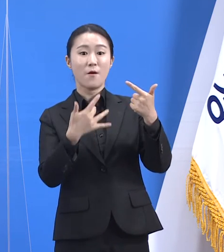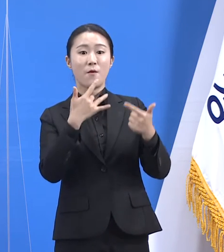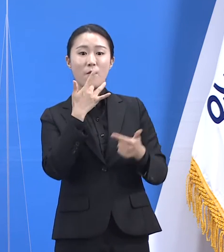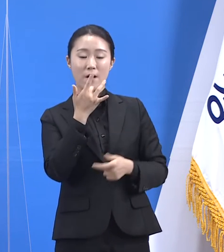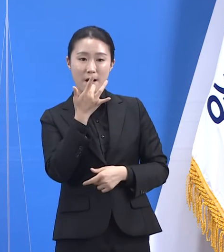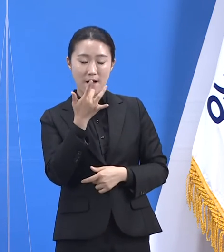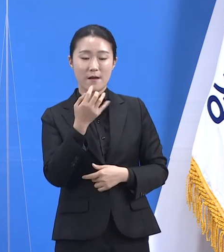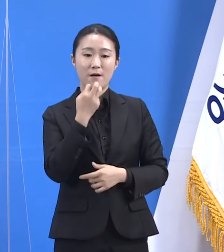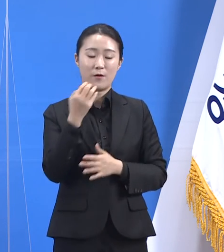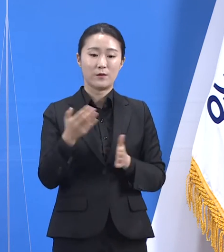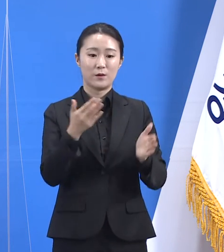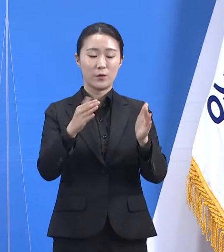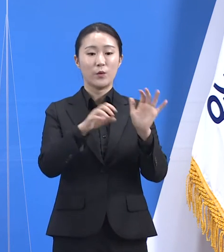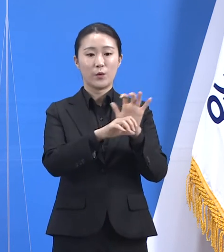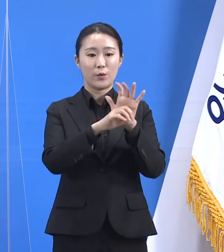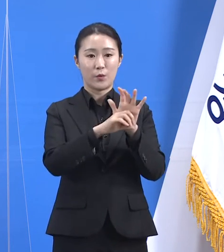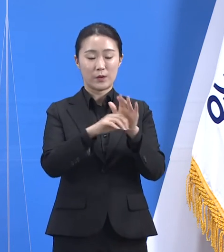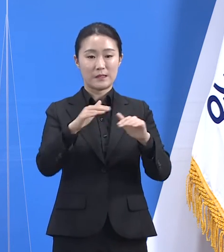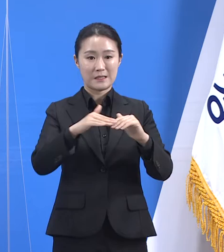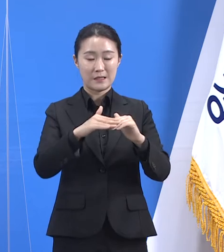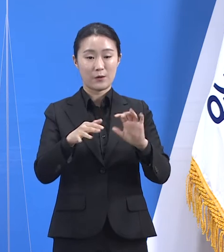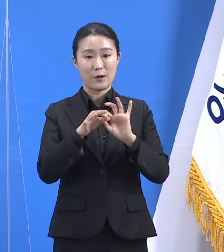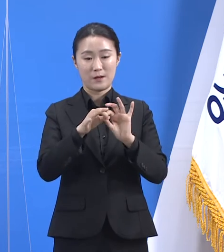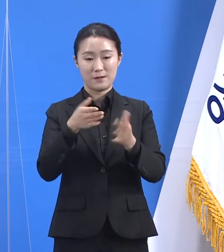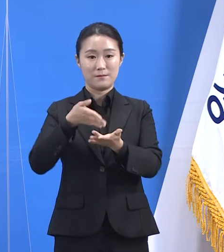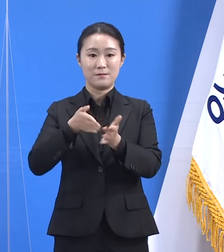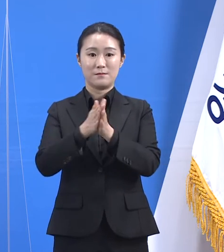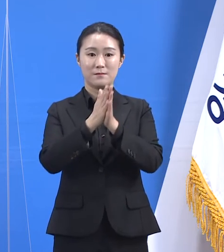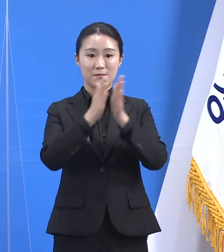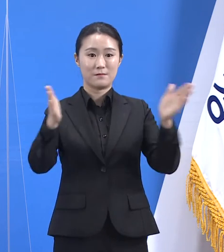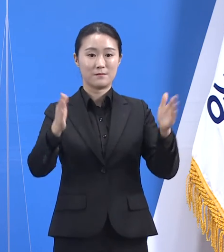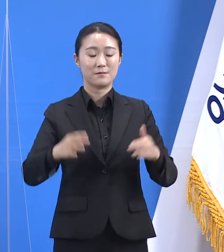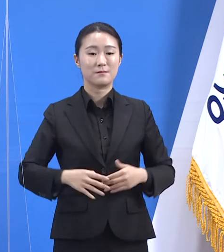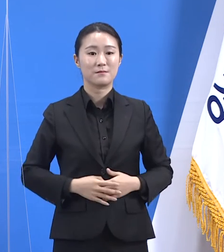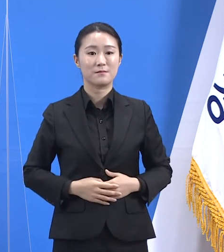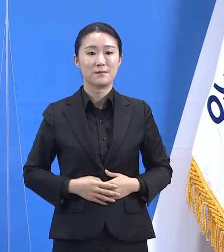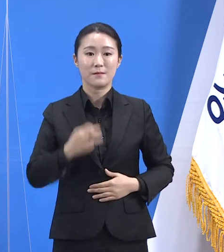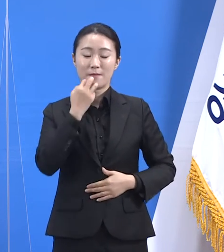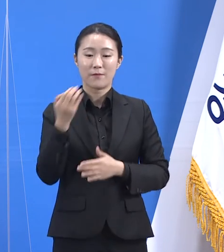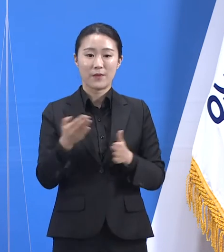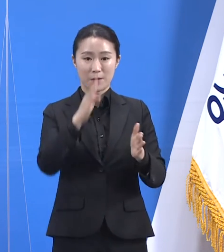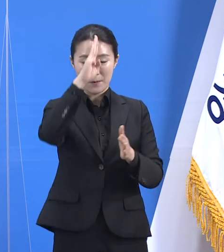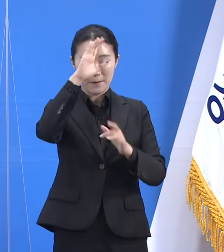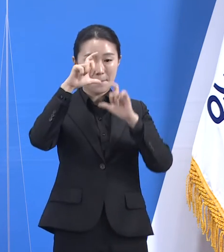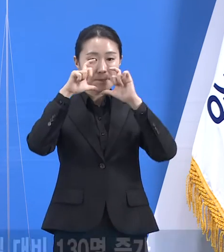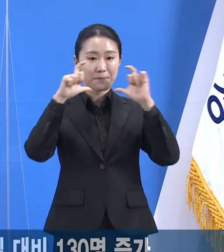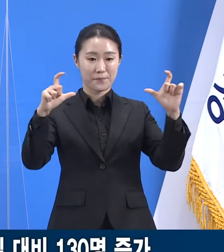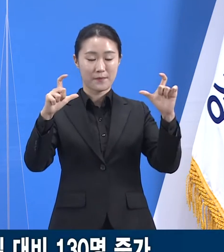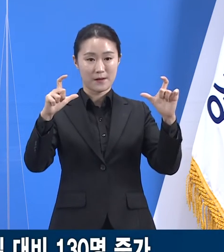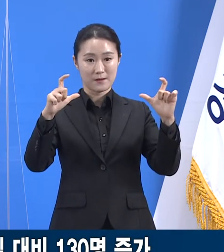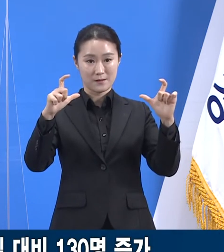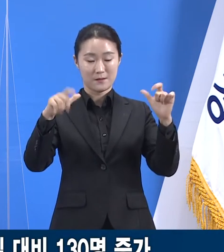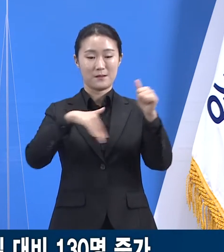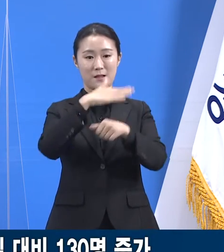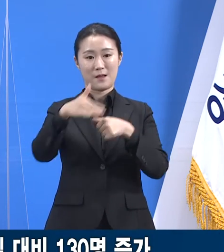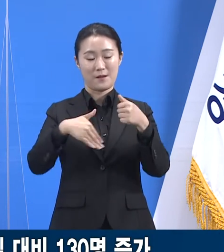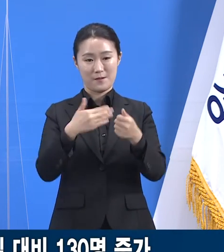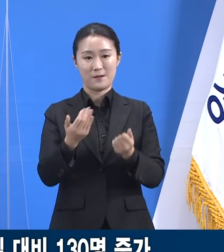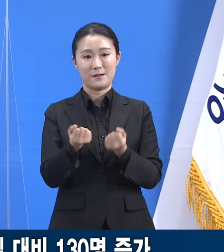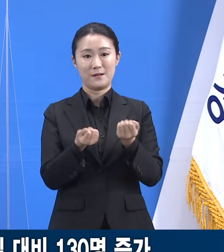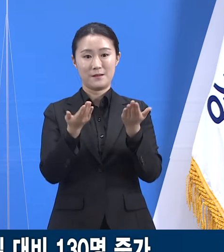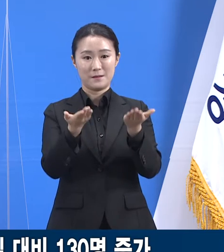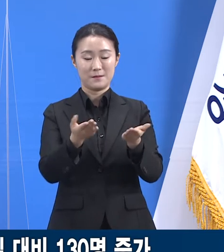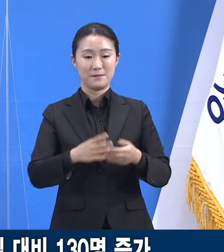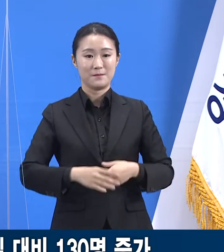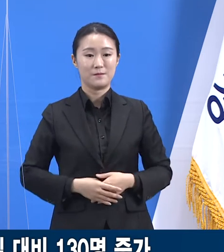대응관리원 정례 기자회견을 시작하겠습니다. 경기도의 확진자 발생 현황입니다. 6월 8일